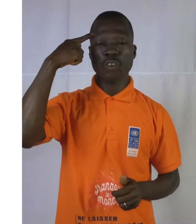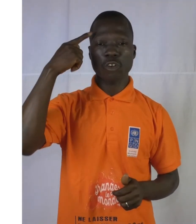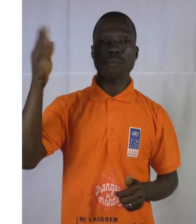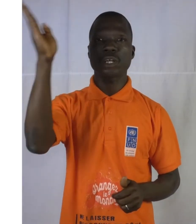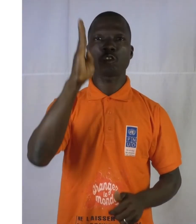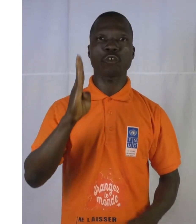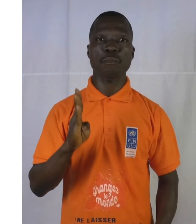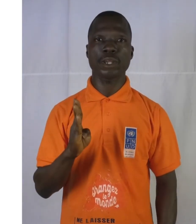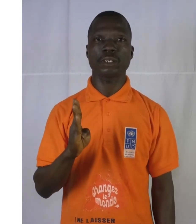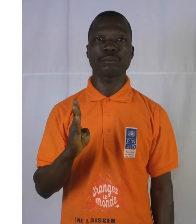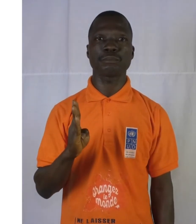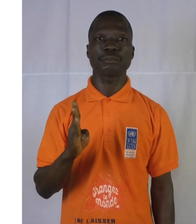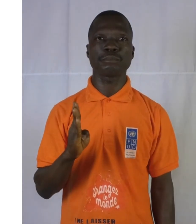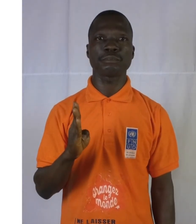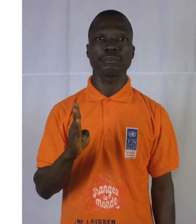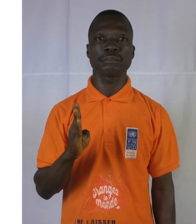du Bénin.